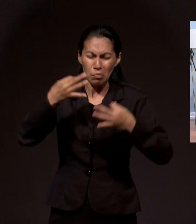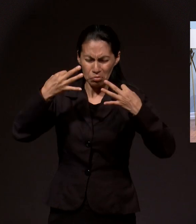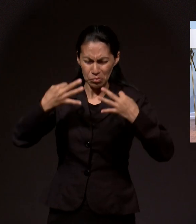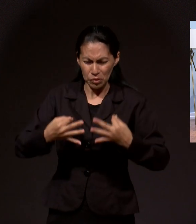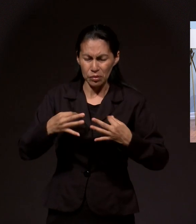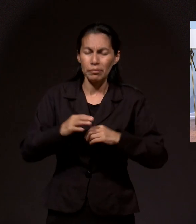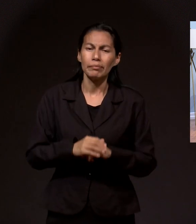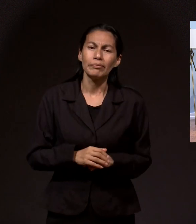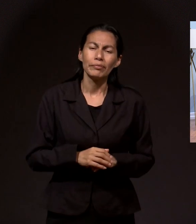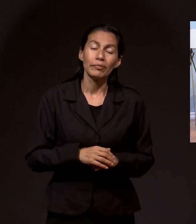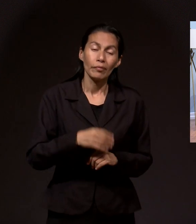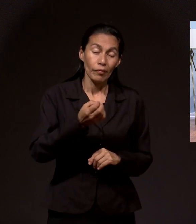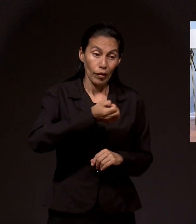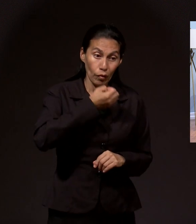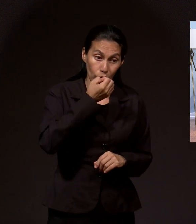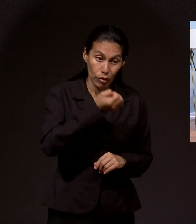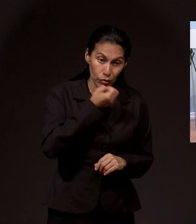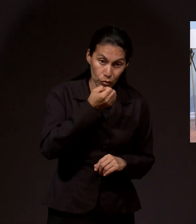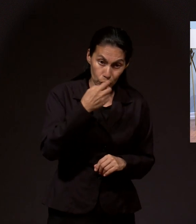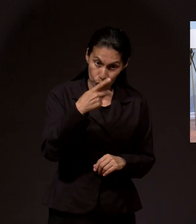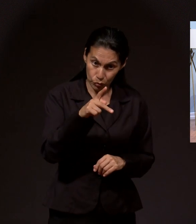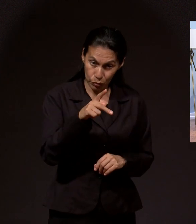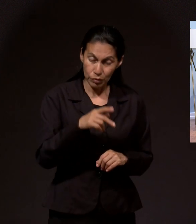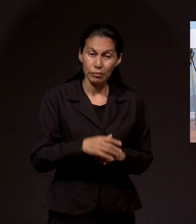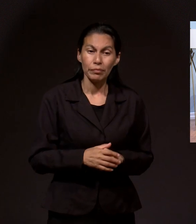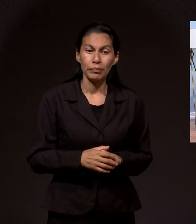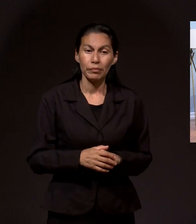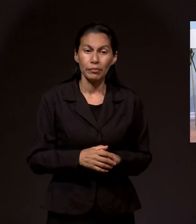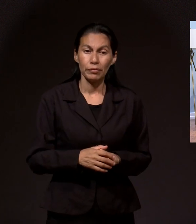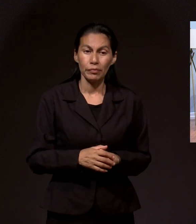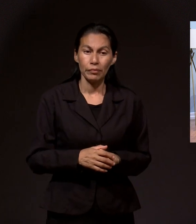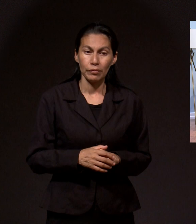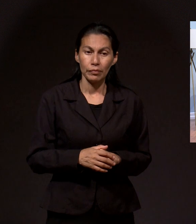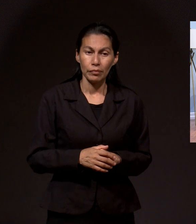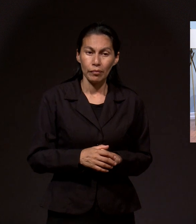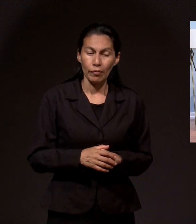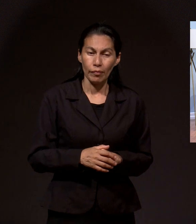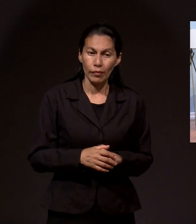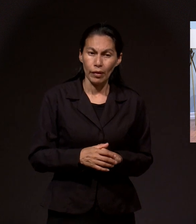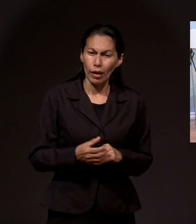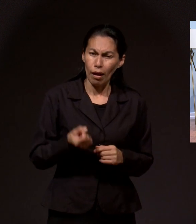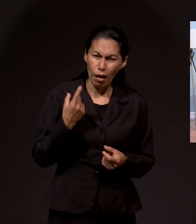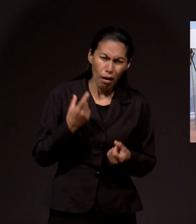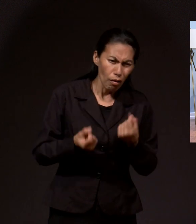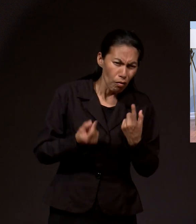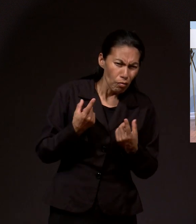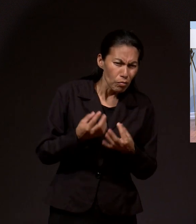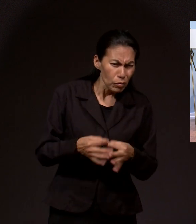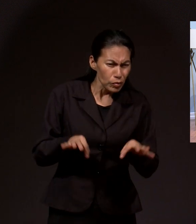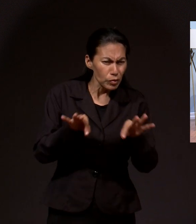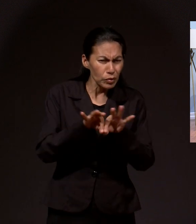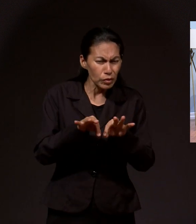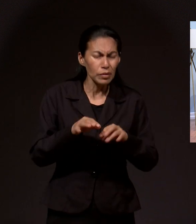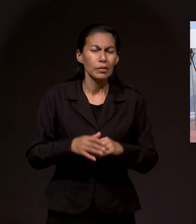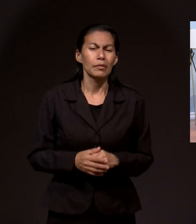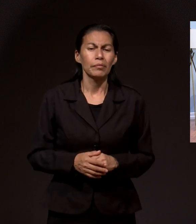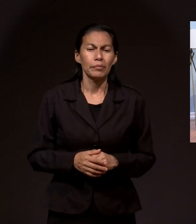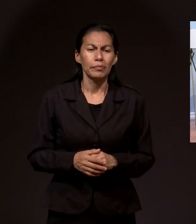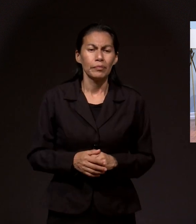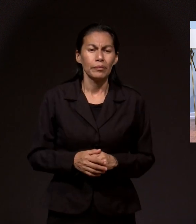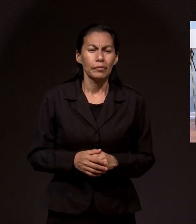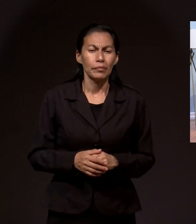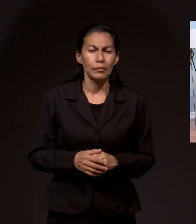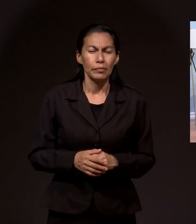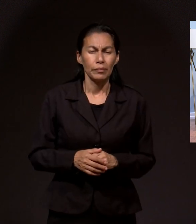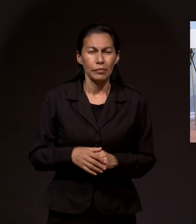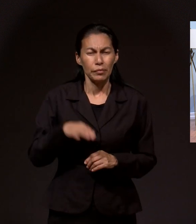la oración ha llegado a ser algo muy tuyo, algo muy importante. Él dice,